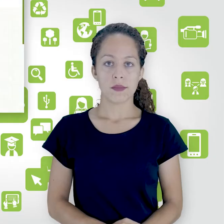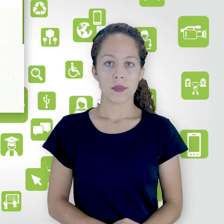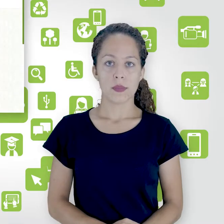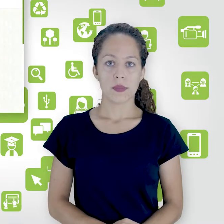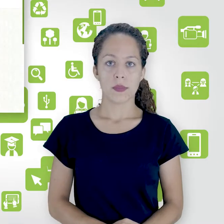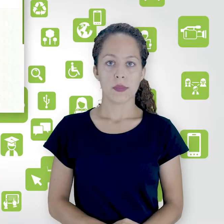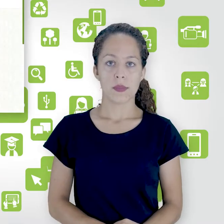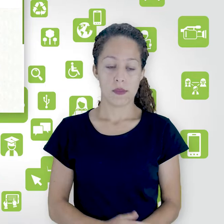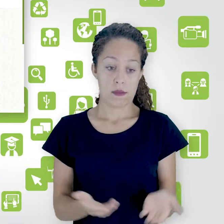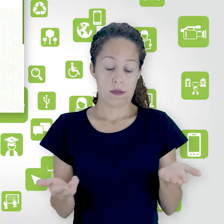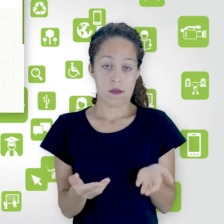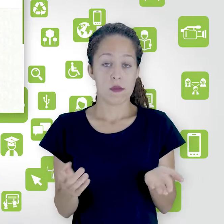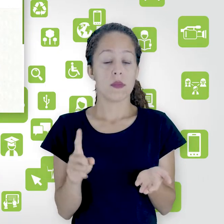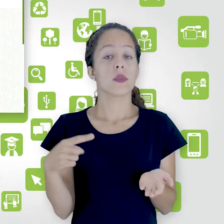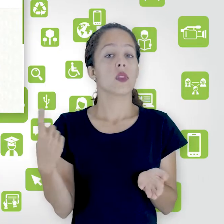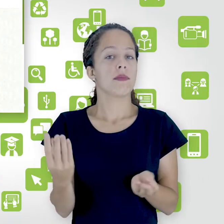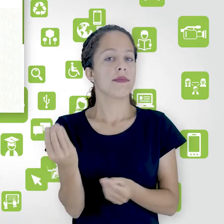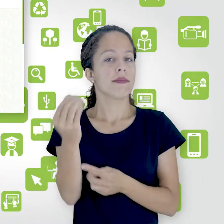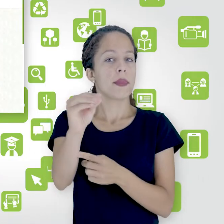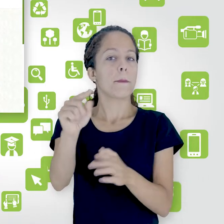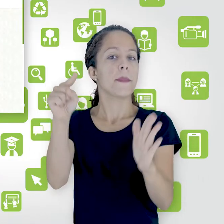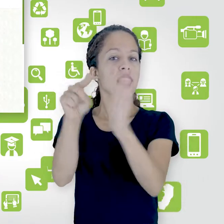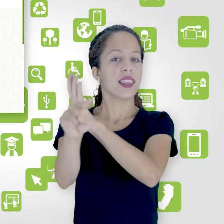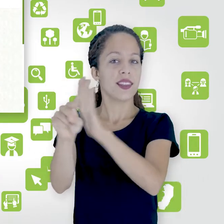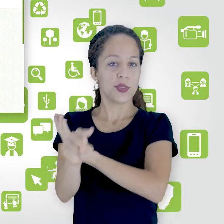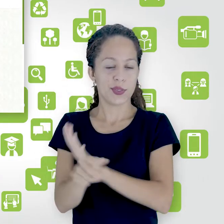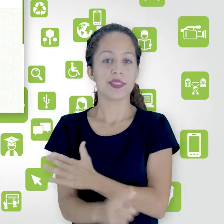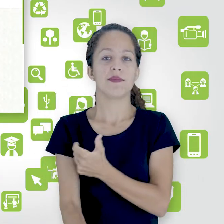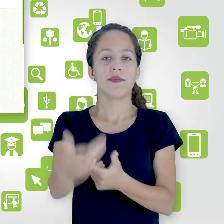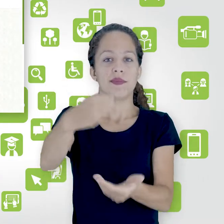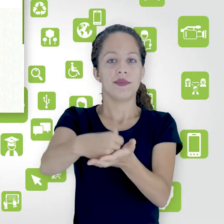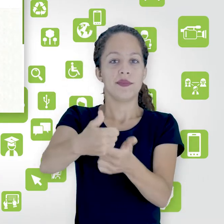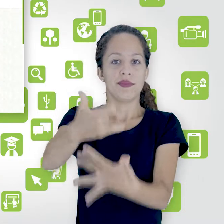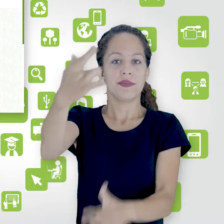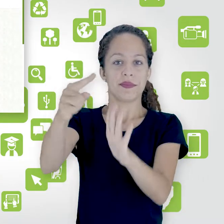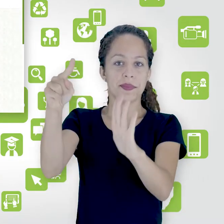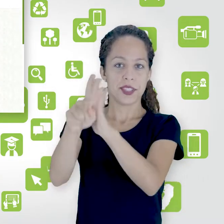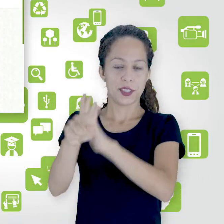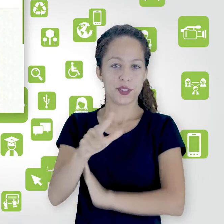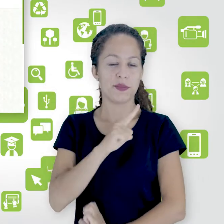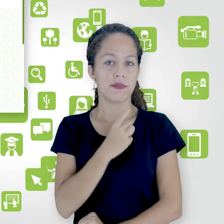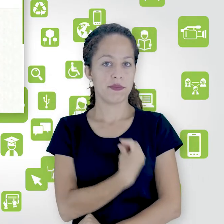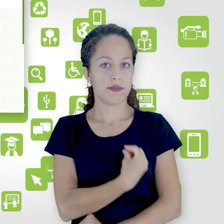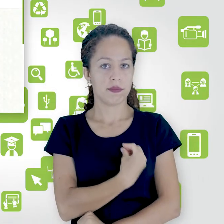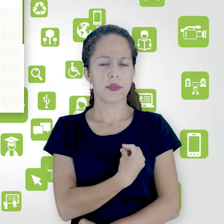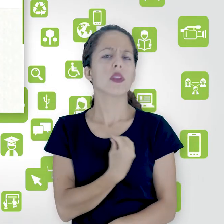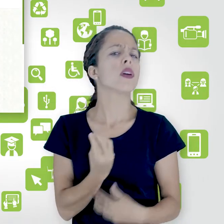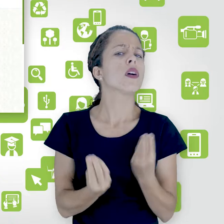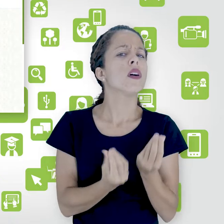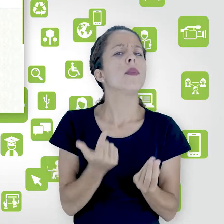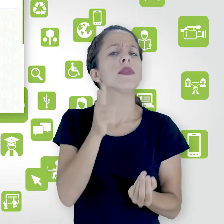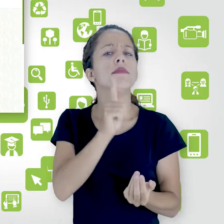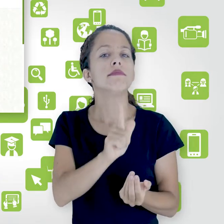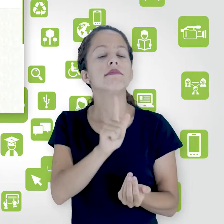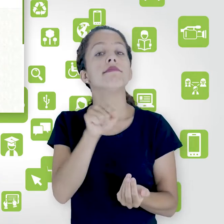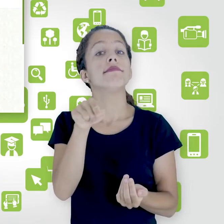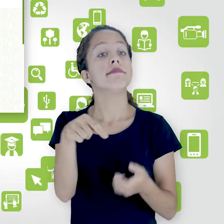Nós vamos agora inserir as perguntas dentro do questionário, mas para isso você tem que ter criado as